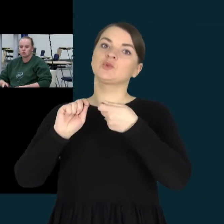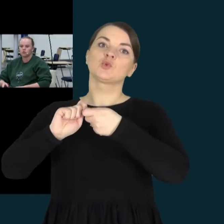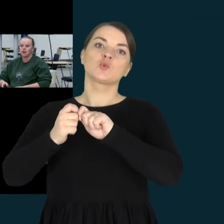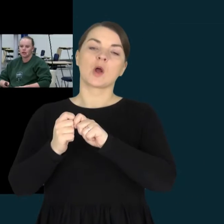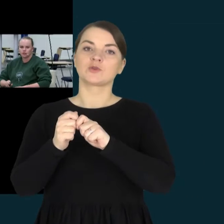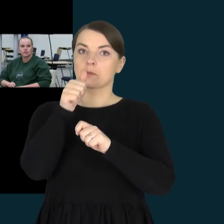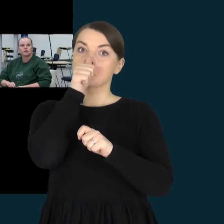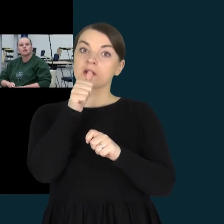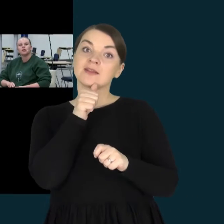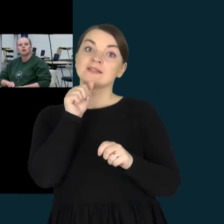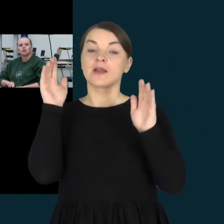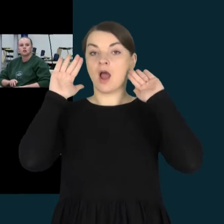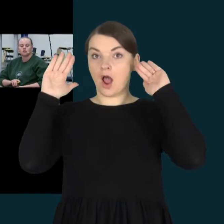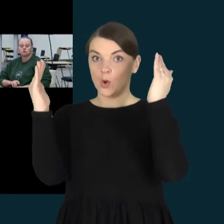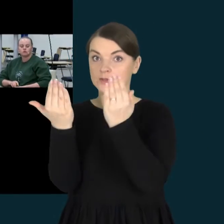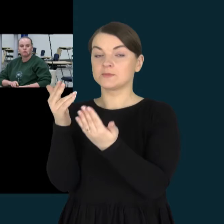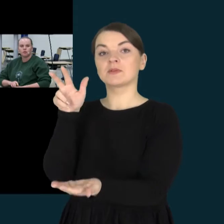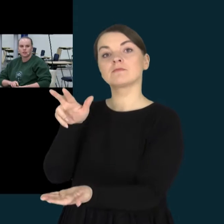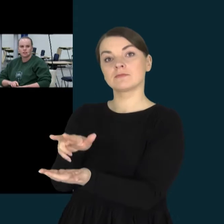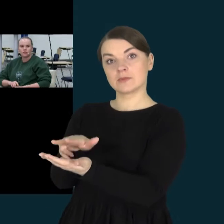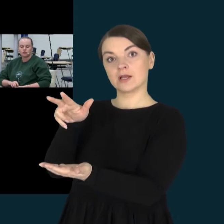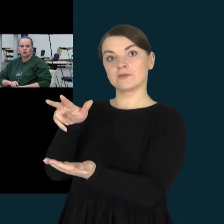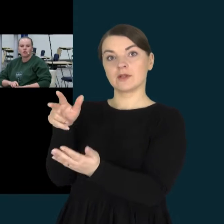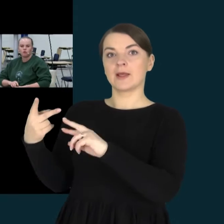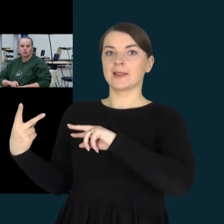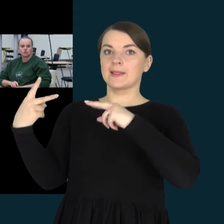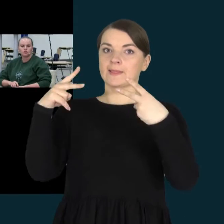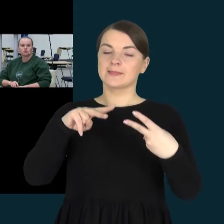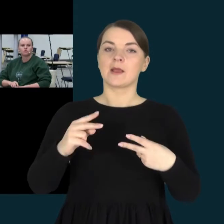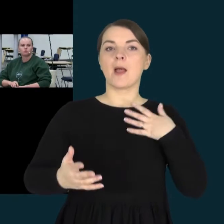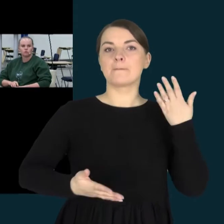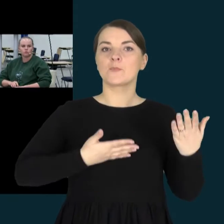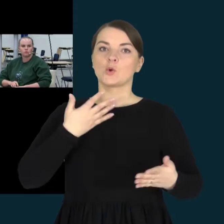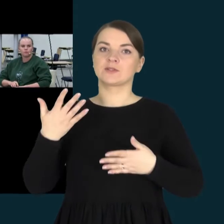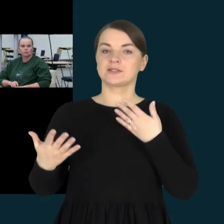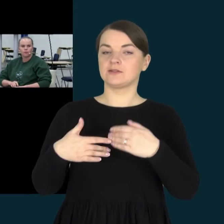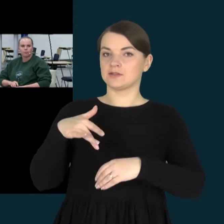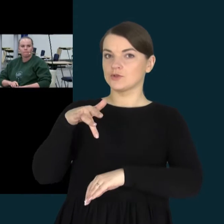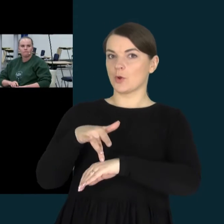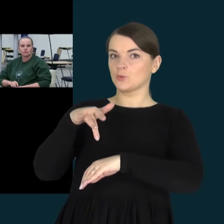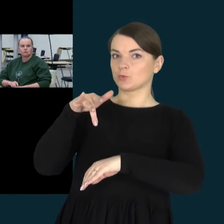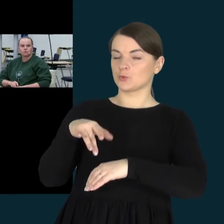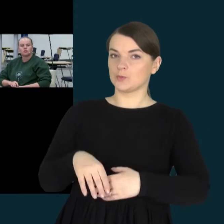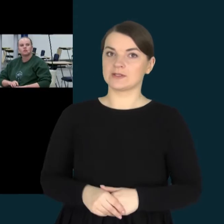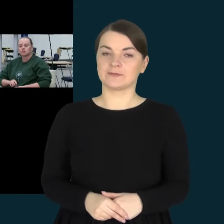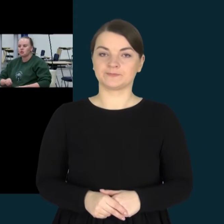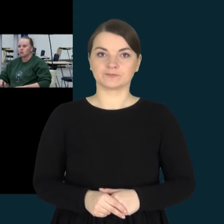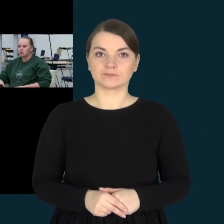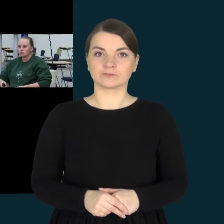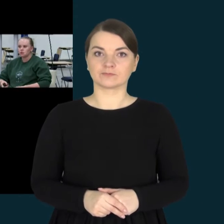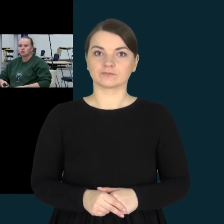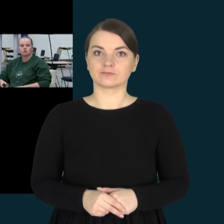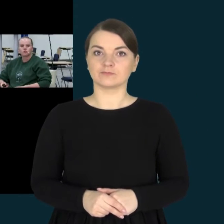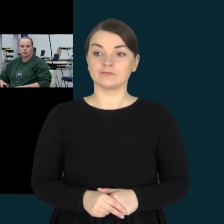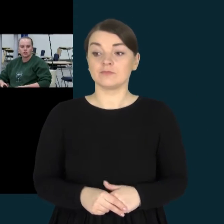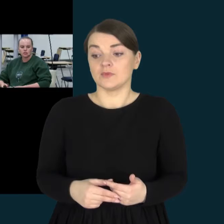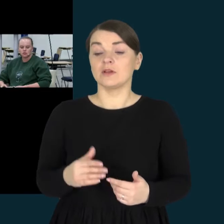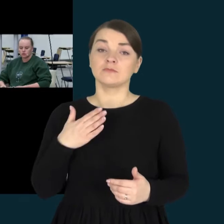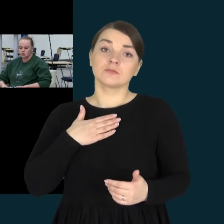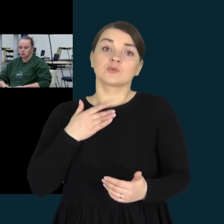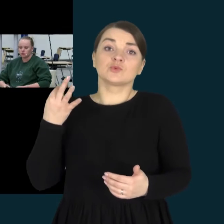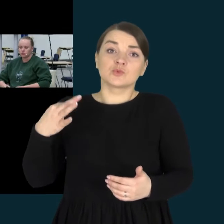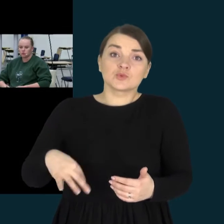autizmo diagnozė buvo pakeista tiesiog emocijų jautrumų. Tai vat mano tiesiog jautrus